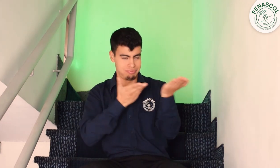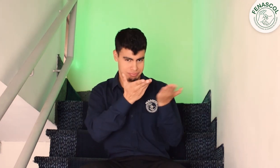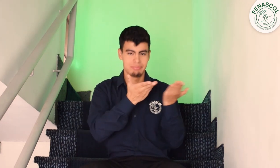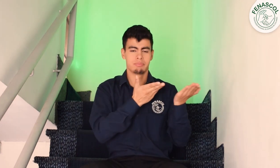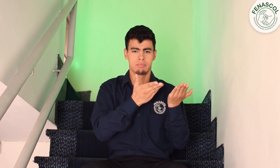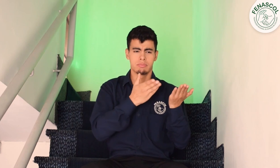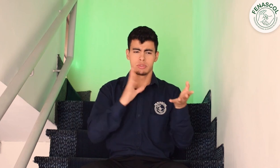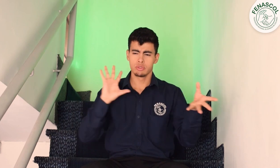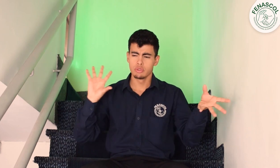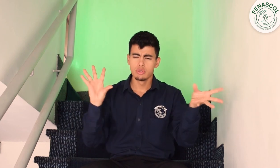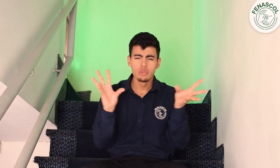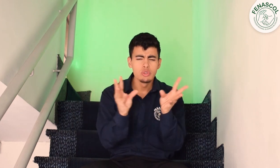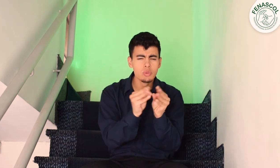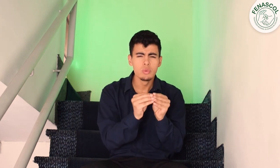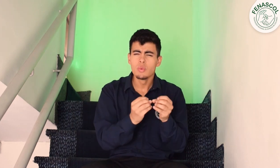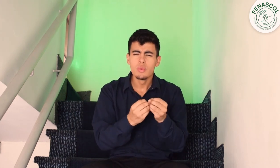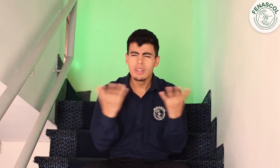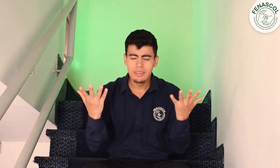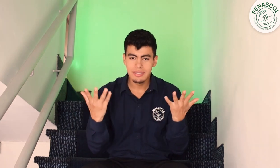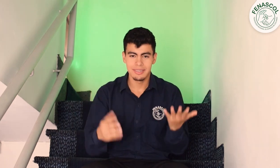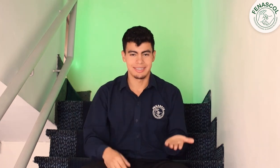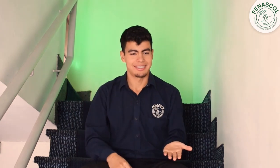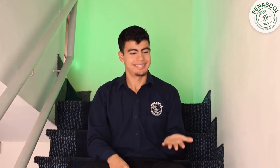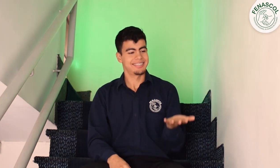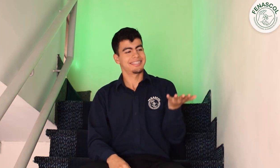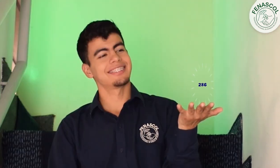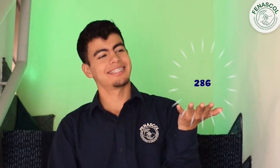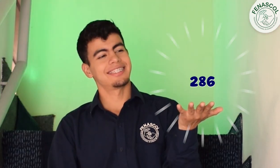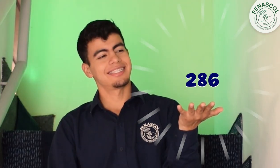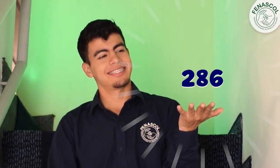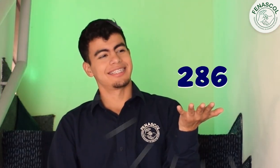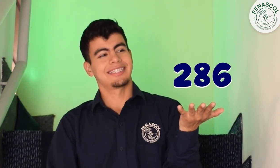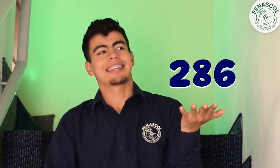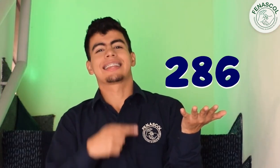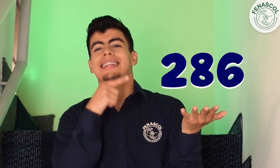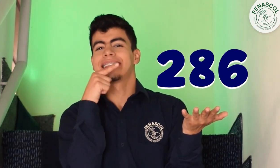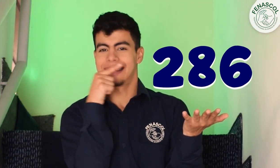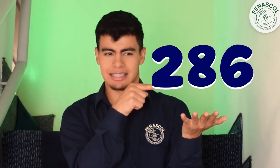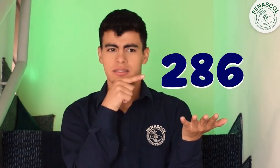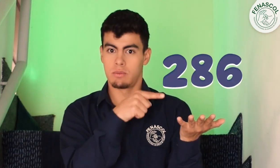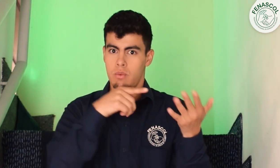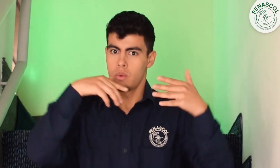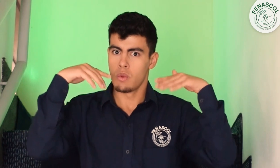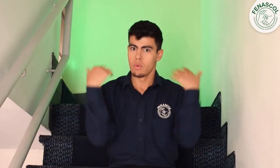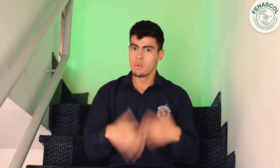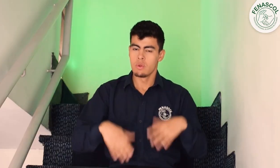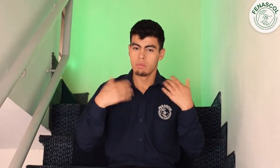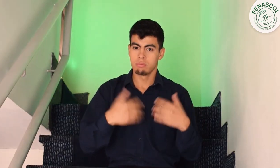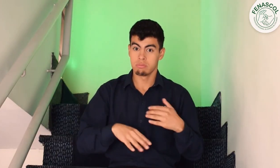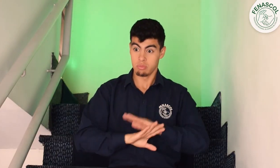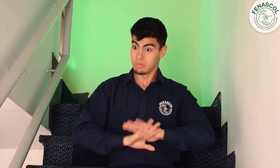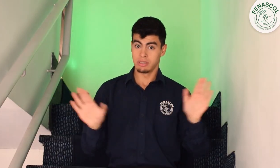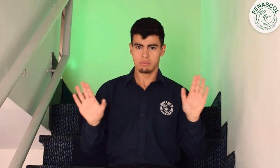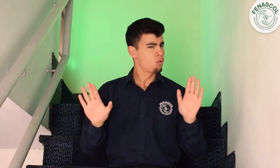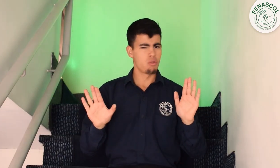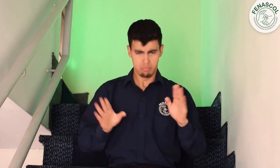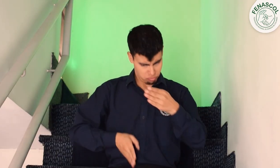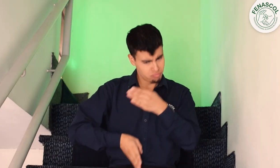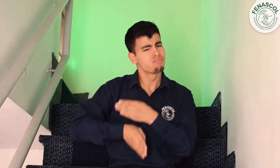para mediar la comunicación en estos espacios, con un total de 286 servicios implementados. Es una cifra que no se queda allí.